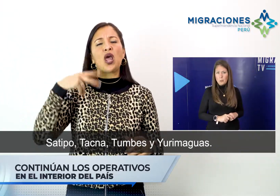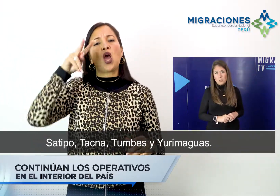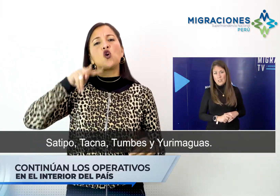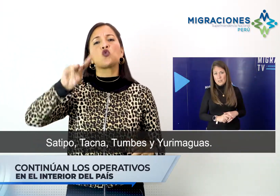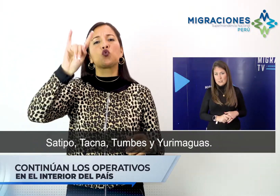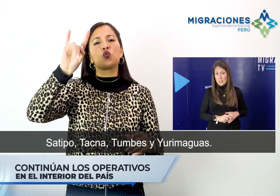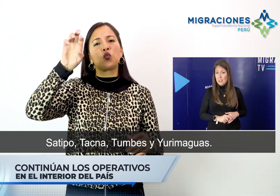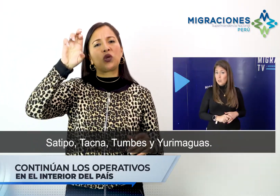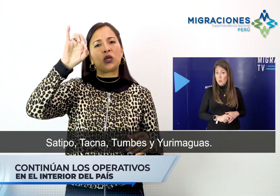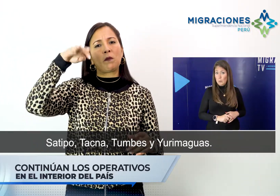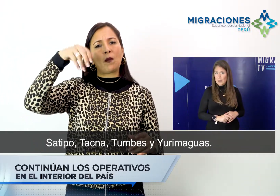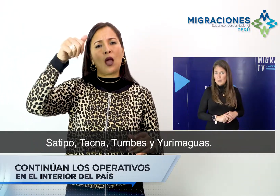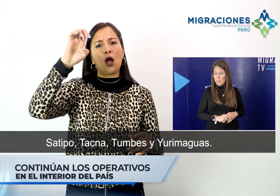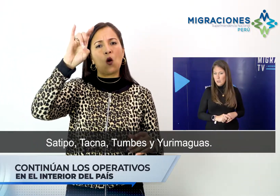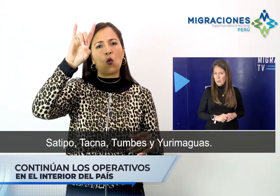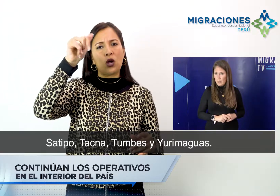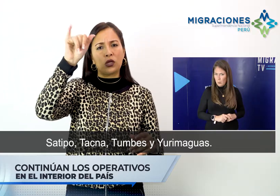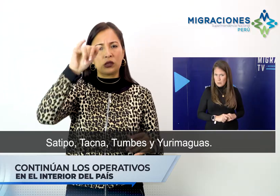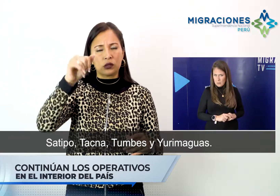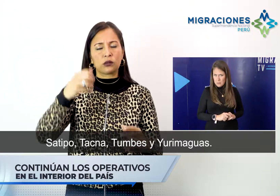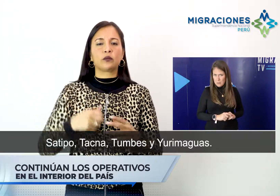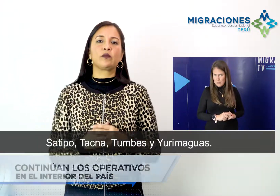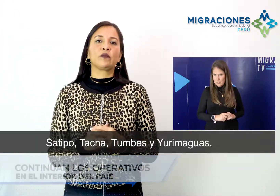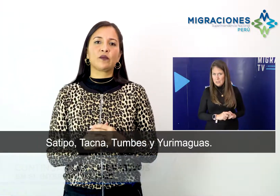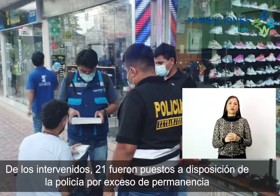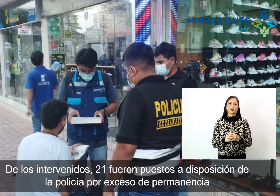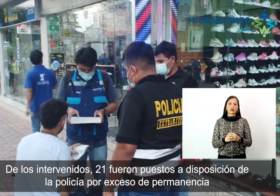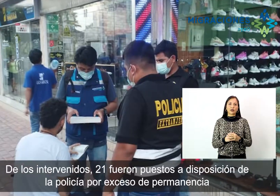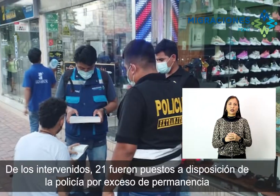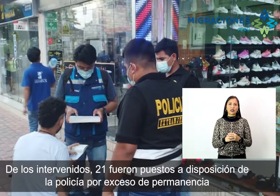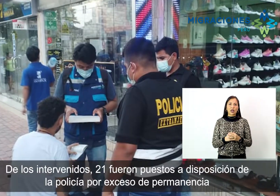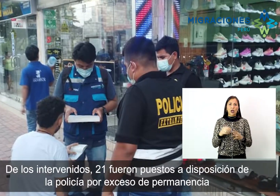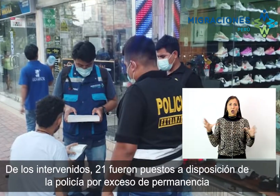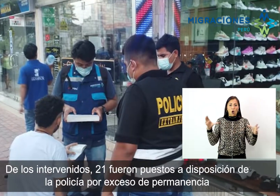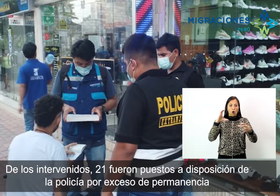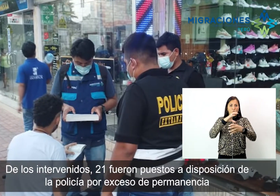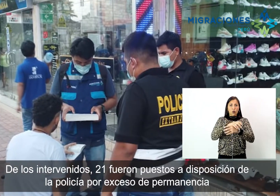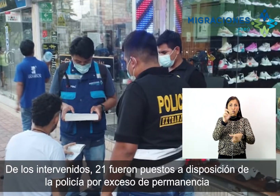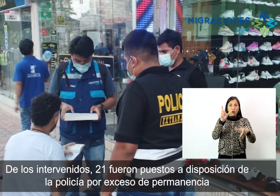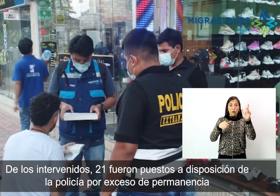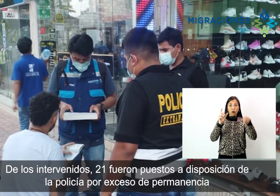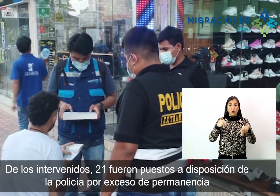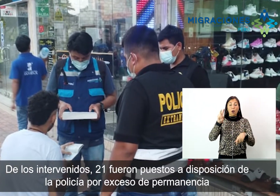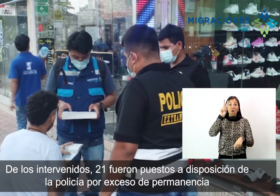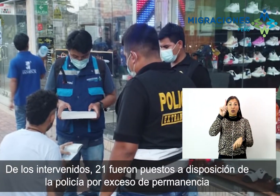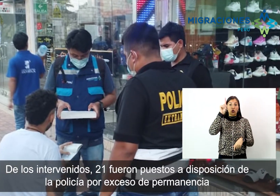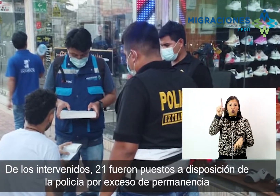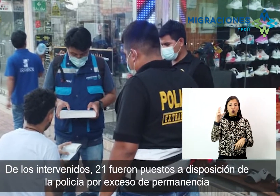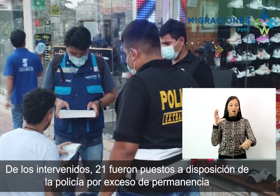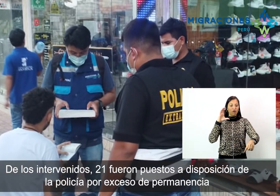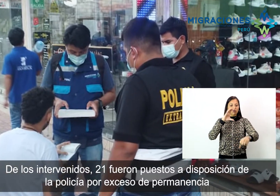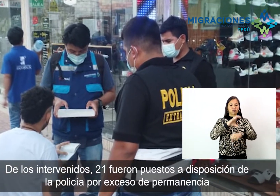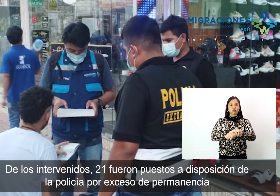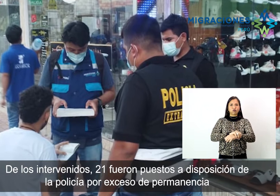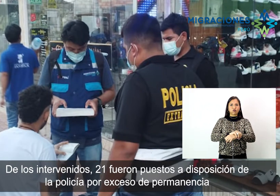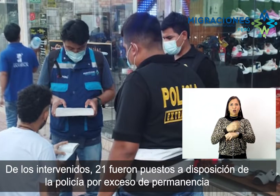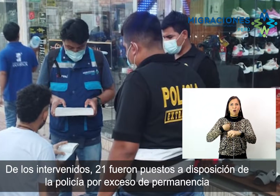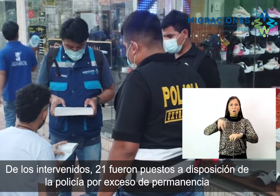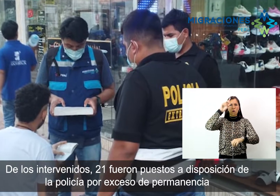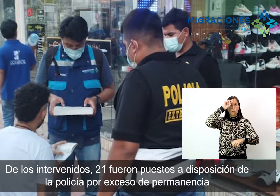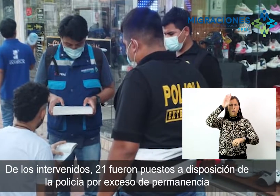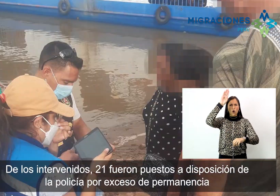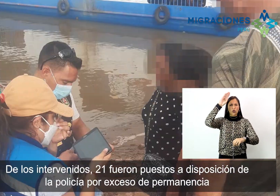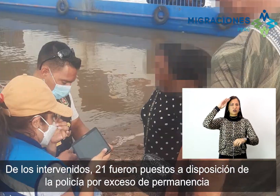Satipo, Tacna, Tumbes y Yurimahuas. De los intervenidos, 21 fueron puestos a disposición de la